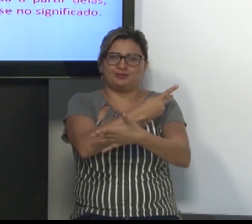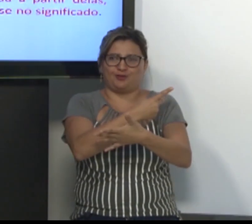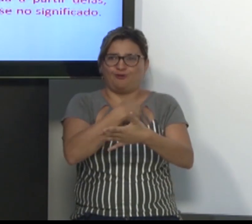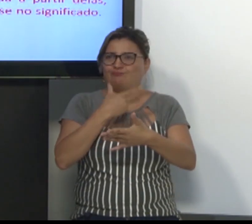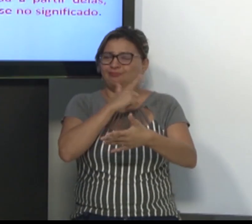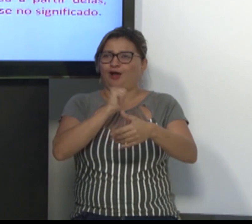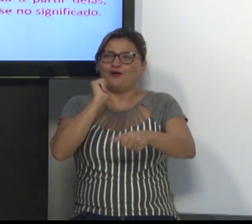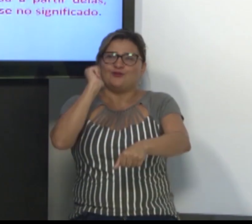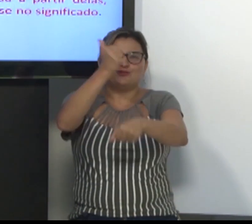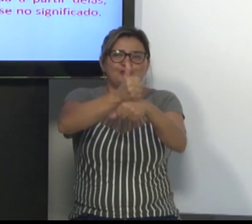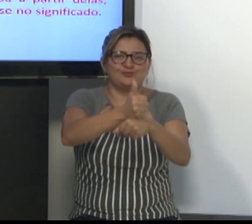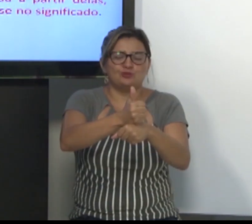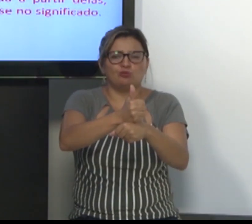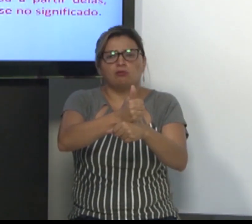substituídas por outras.